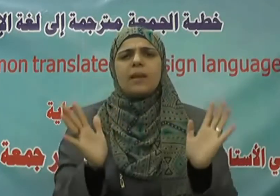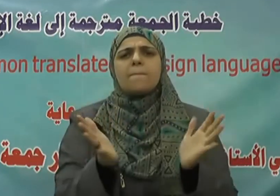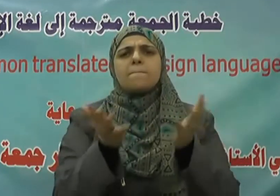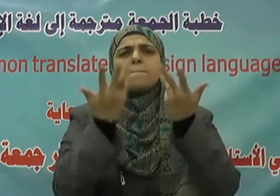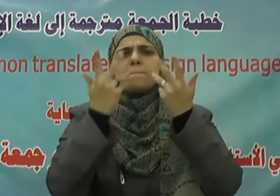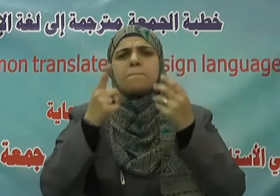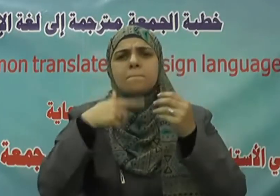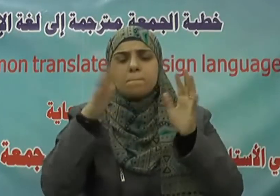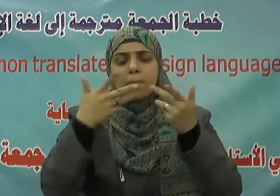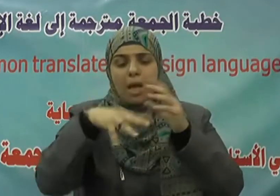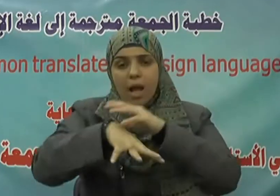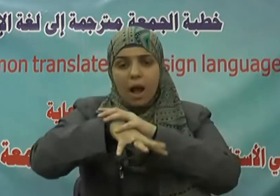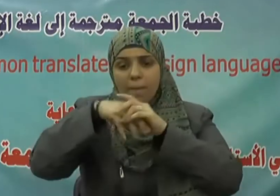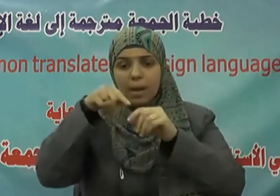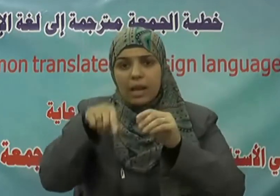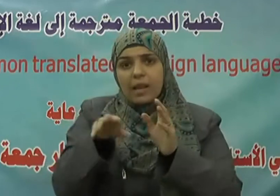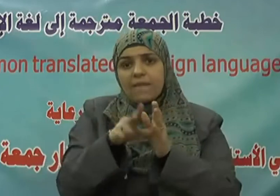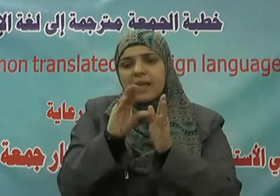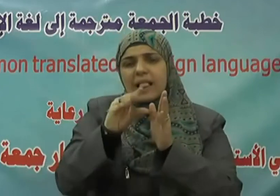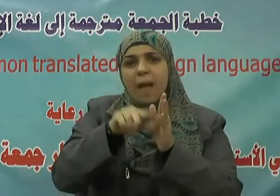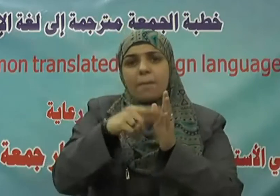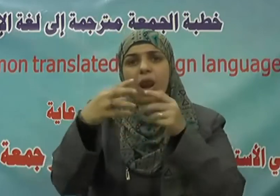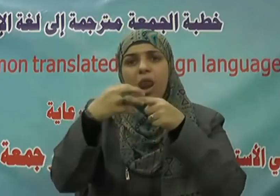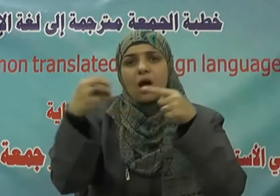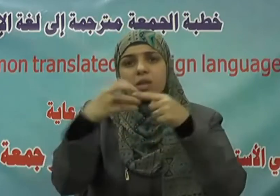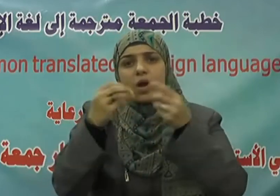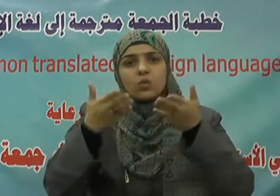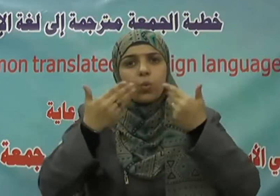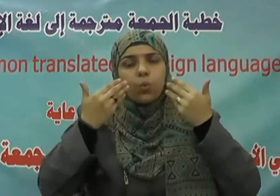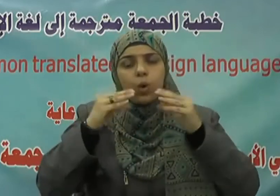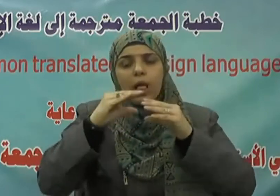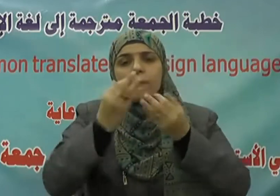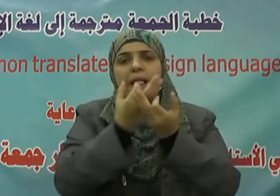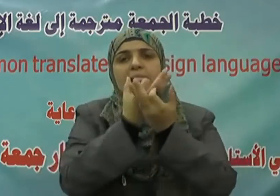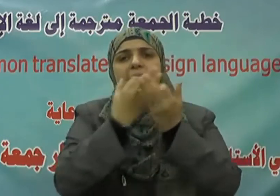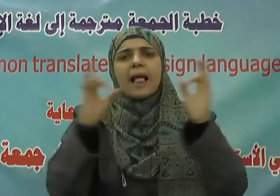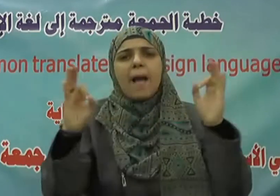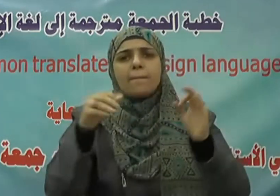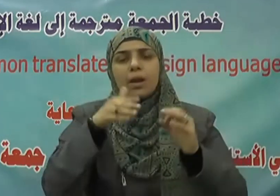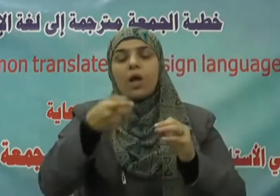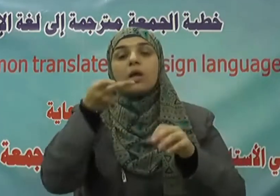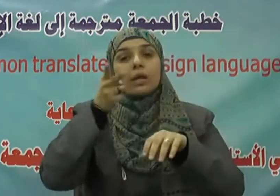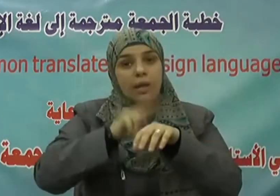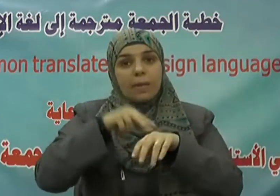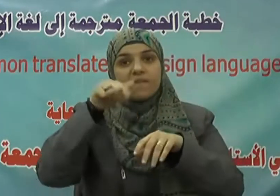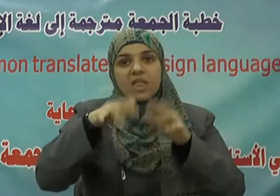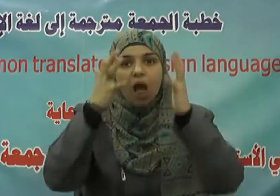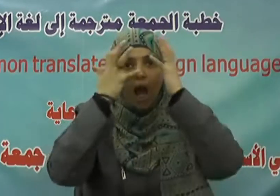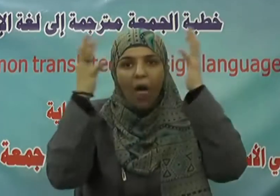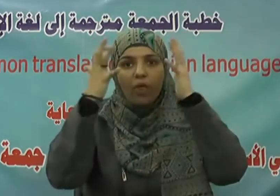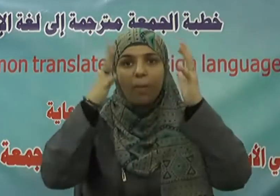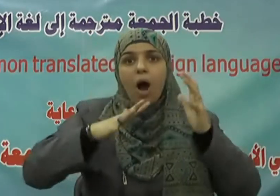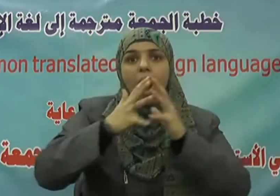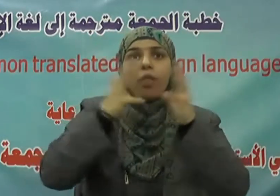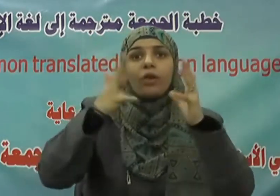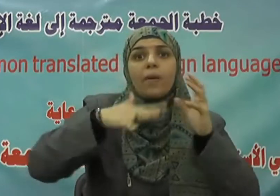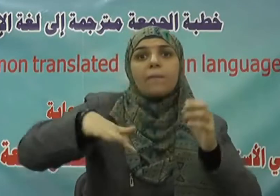الكتاب من شيء وإن من جوانب العظمة في القرآن الكريم